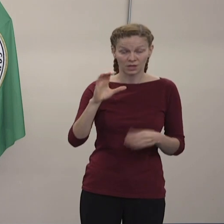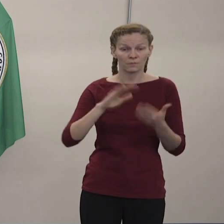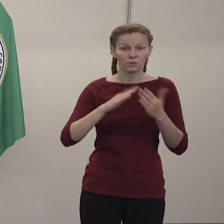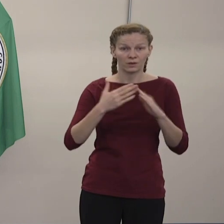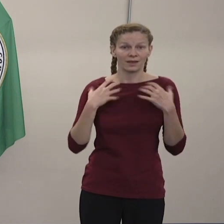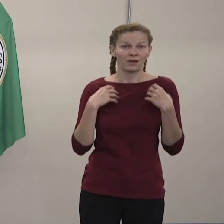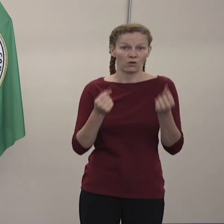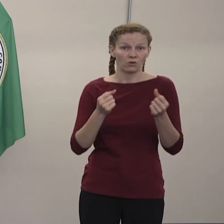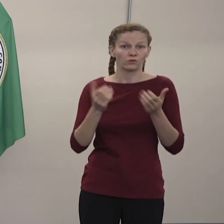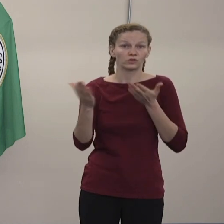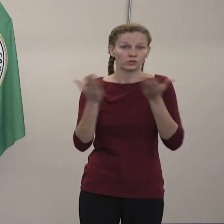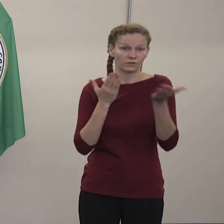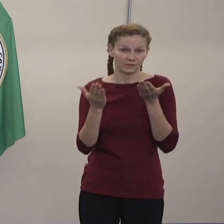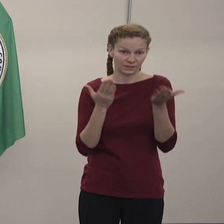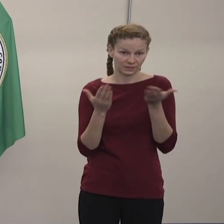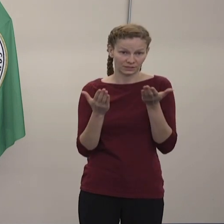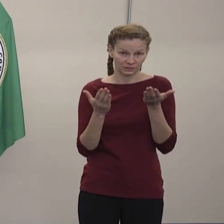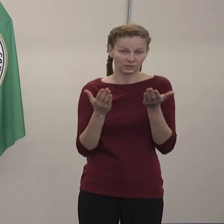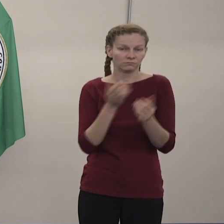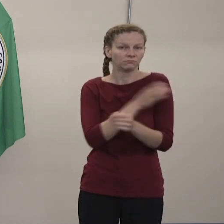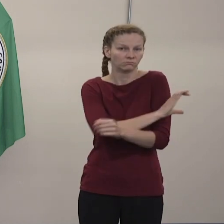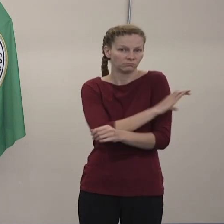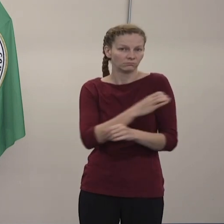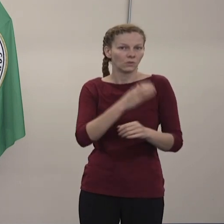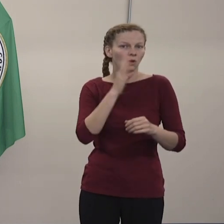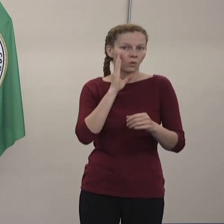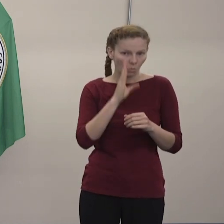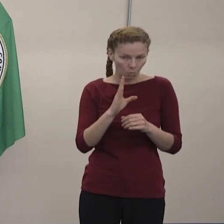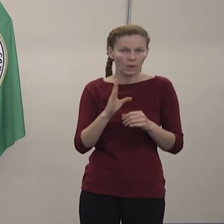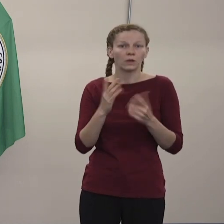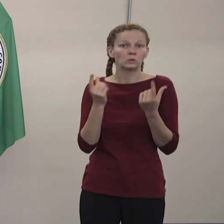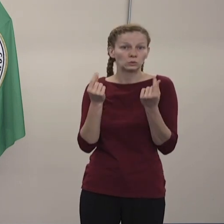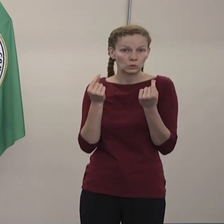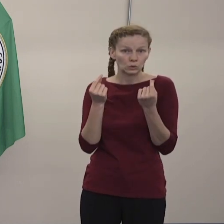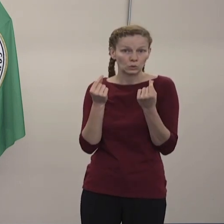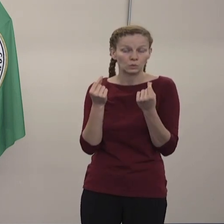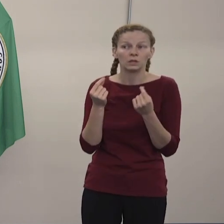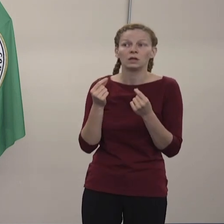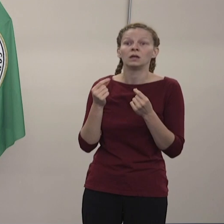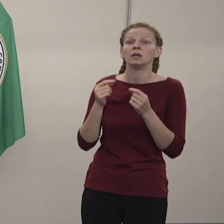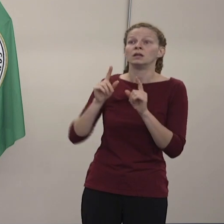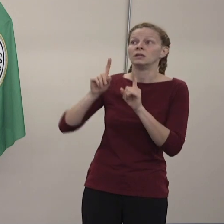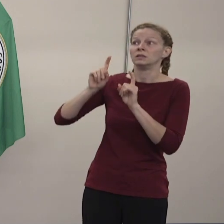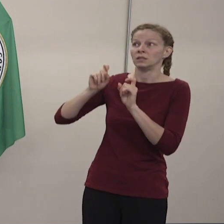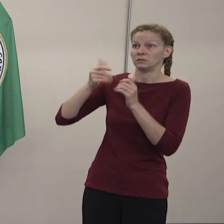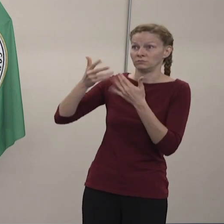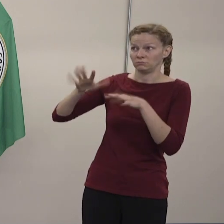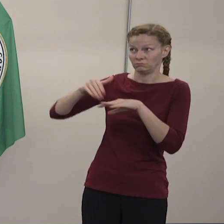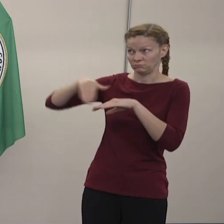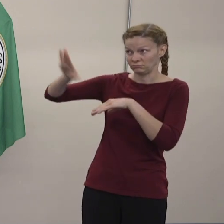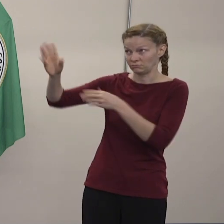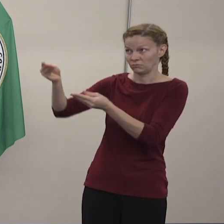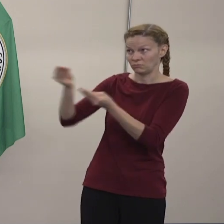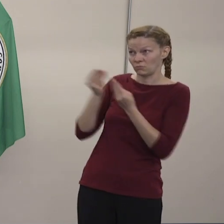Nos estarán contactando los individuales a esas personas a que se hicieron la prueba con los resultados.